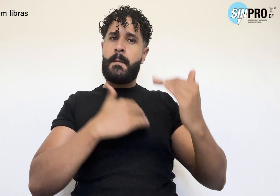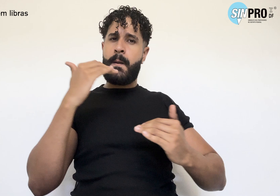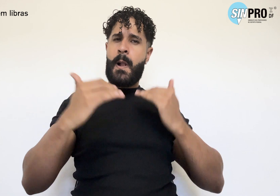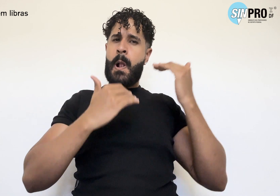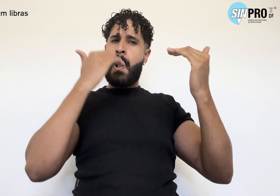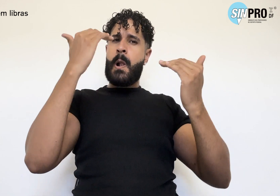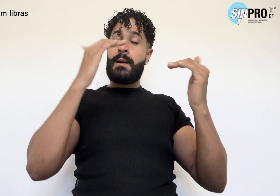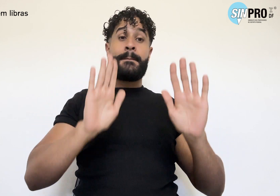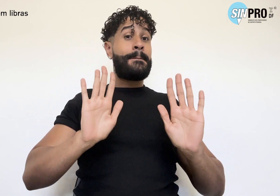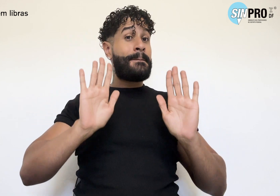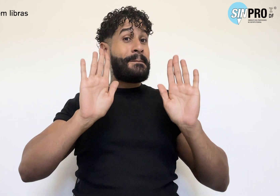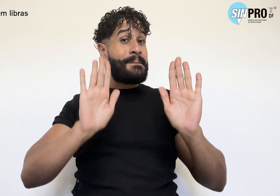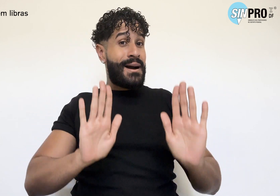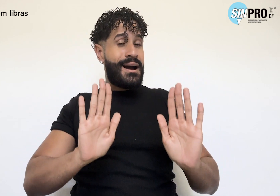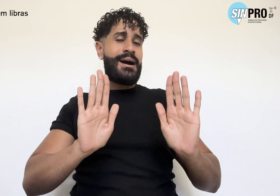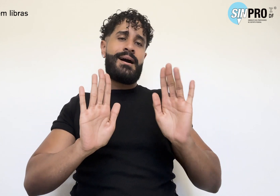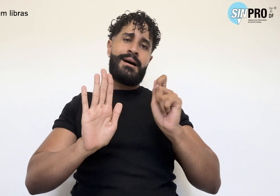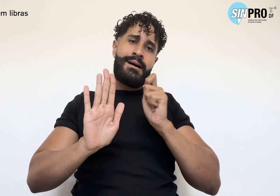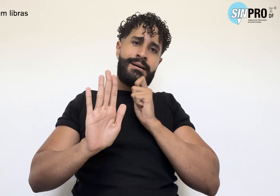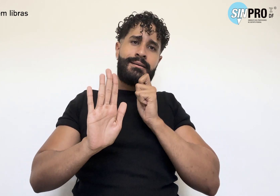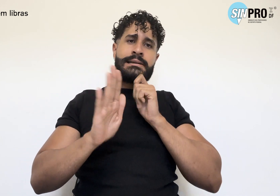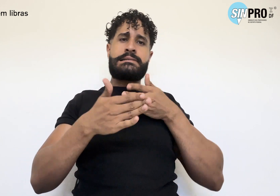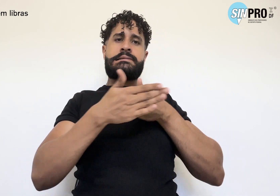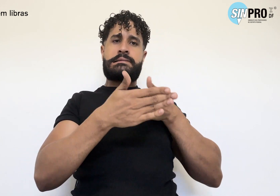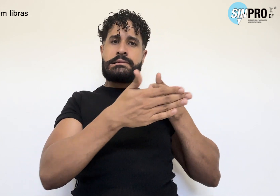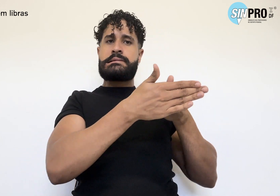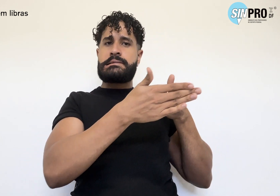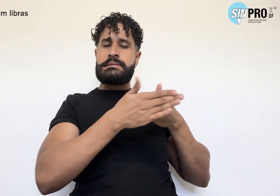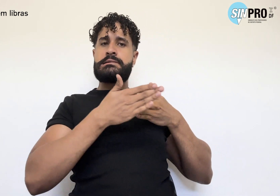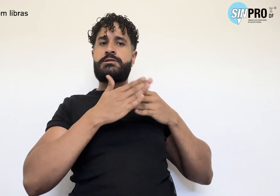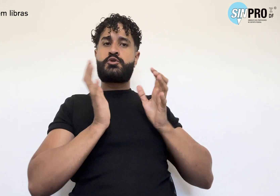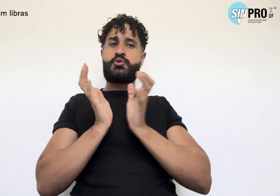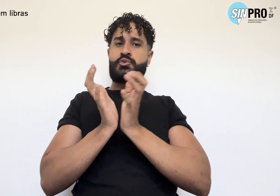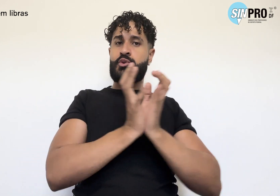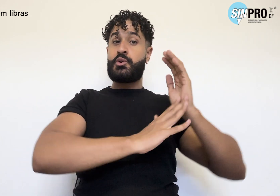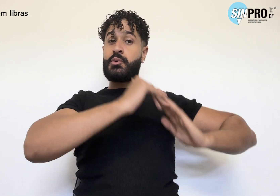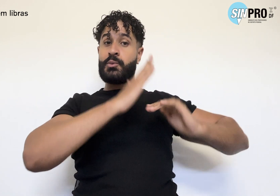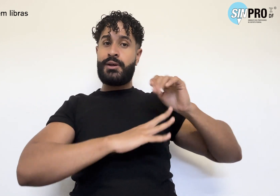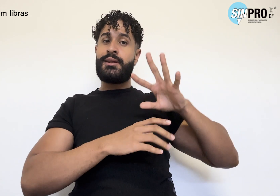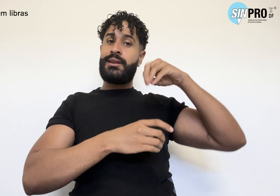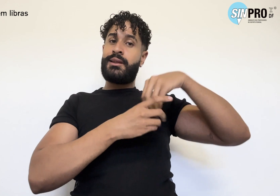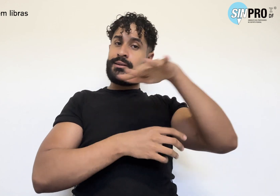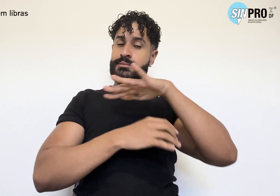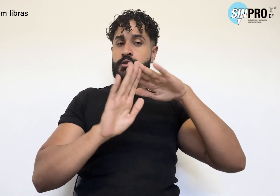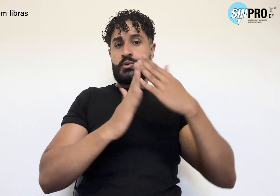mas há muitos entraves aos trabalhadores no ambiente escolar, como a